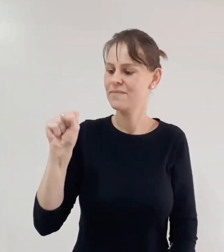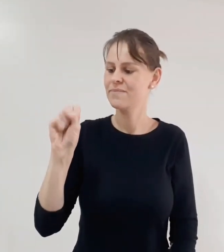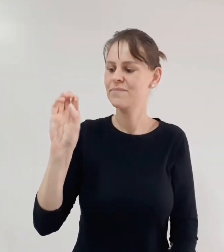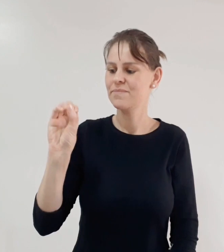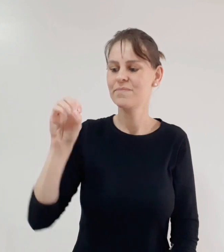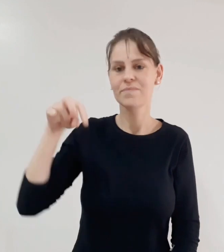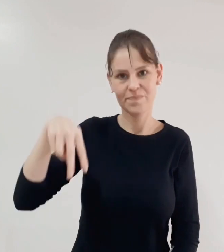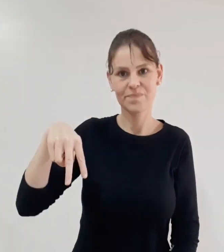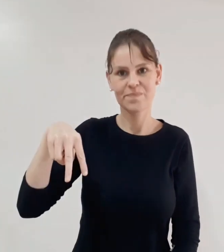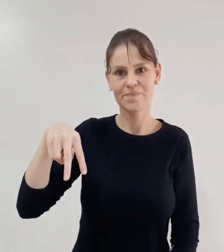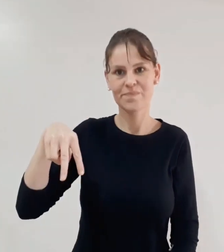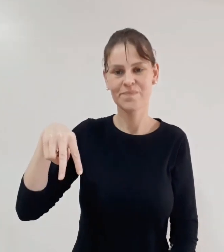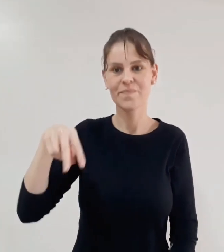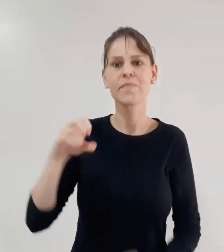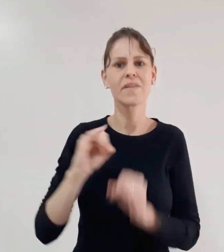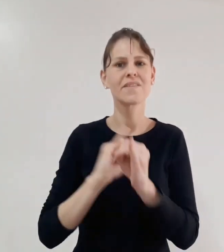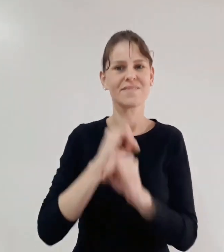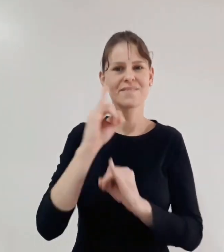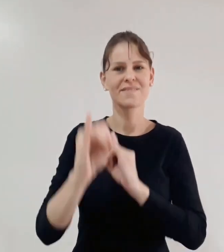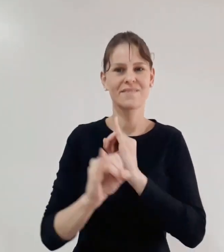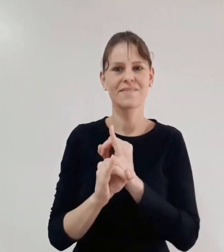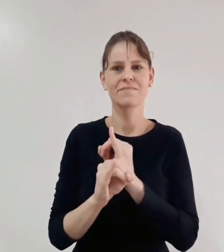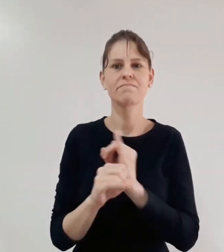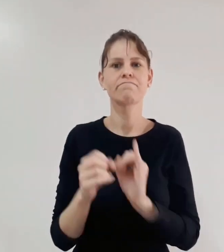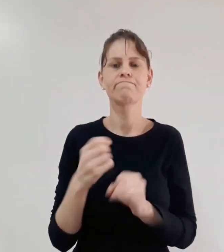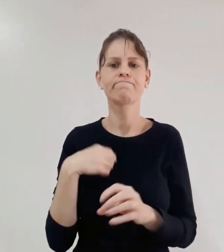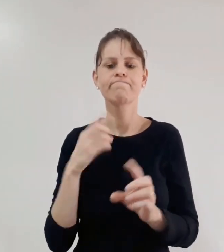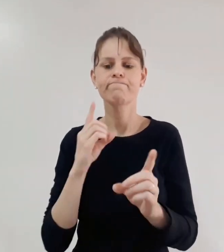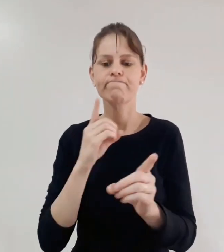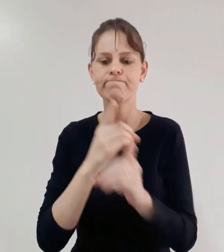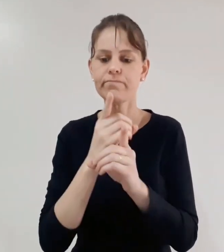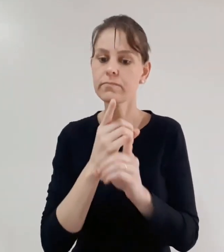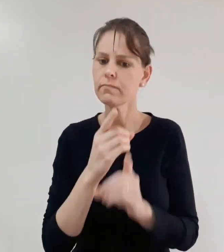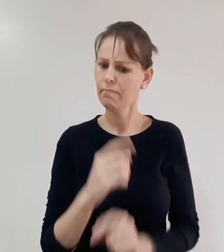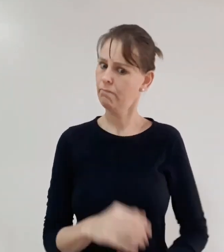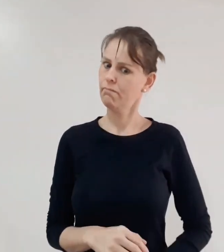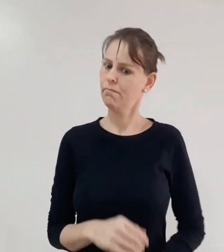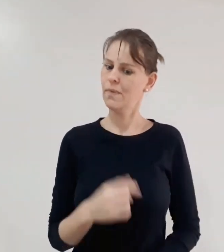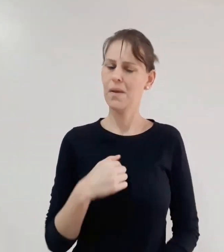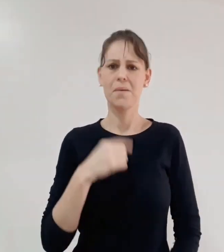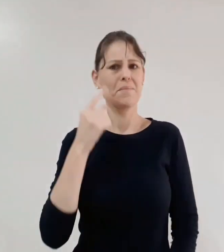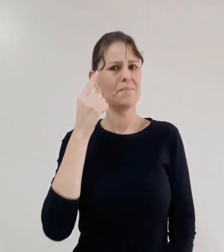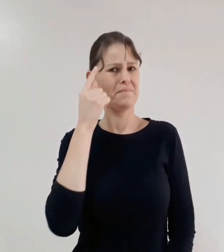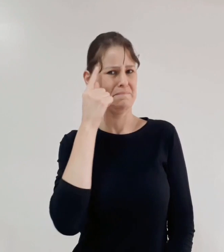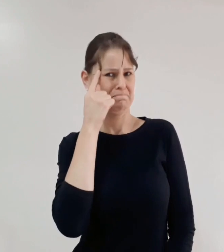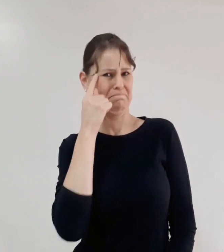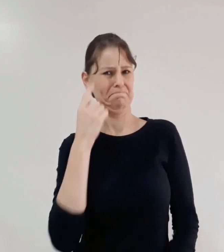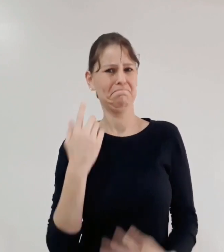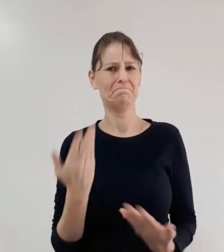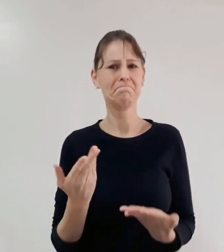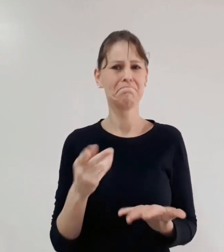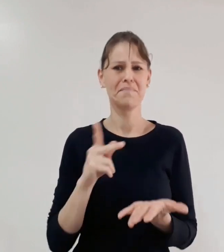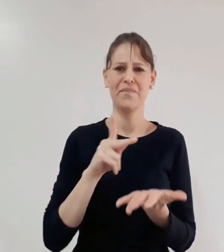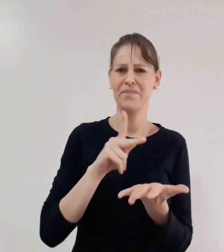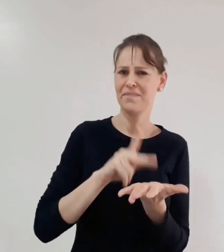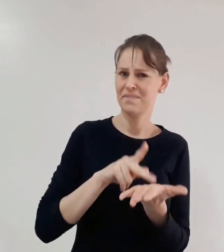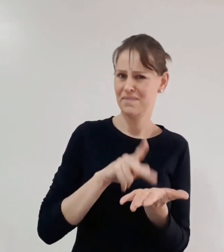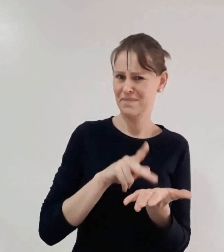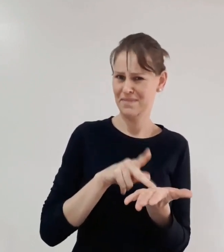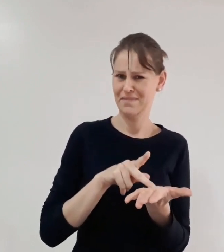frustrante. Mas então, no ano de 2020, pesquisando um pouco mais na internet, eu encontrei o professor Madison